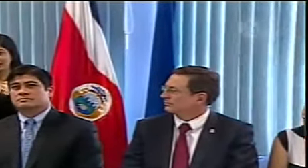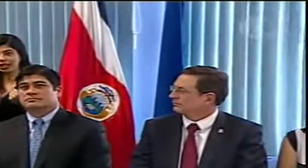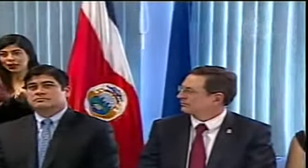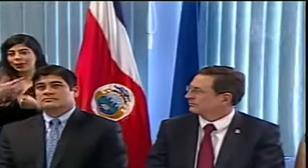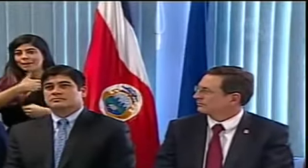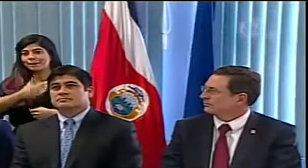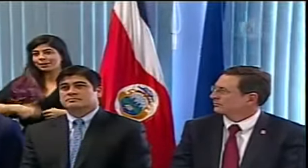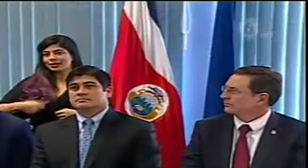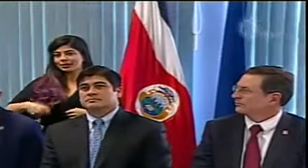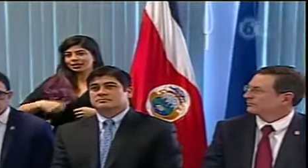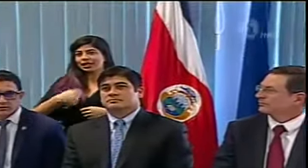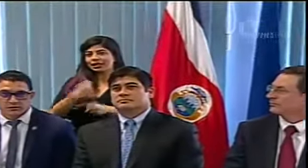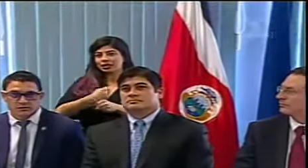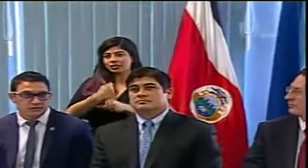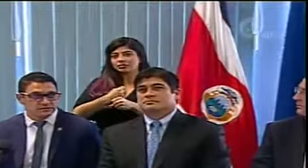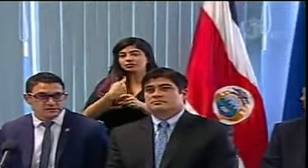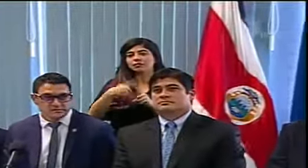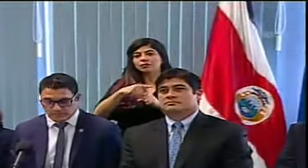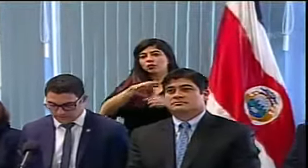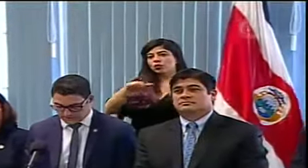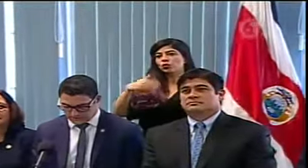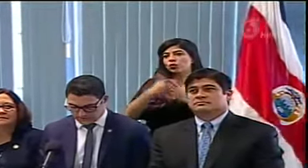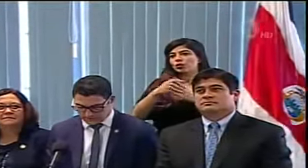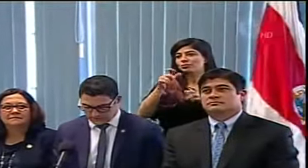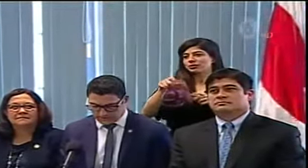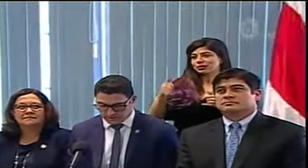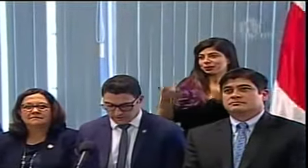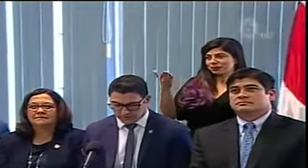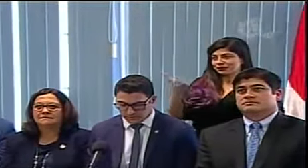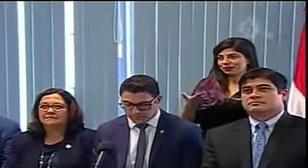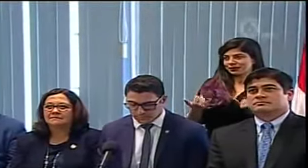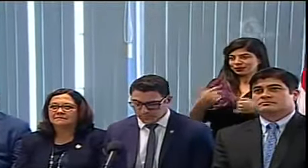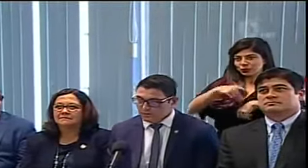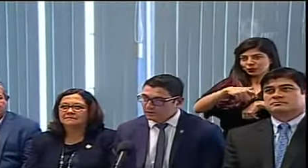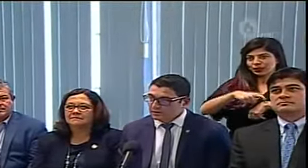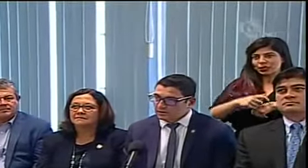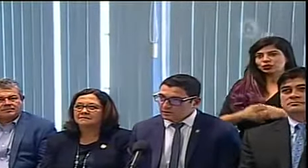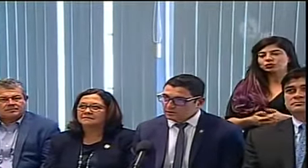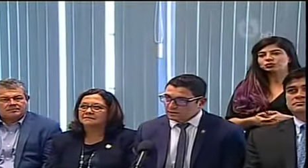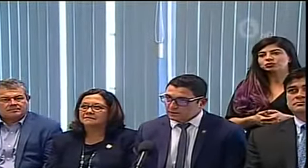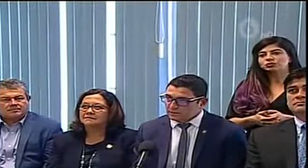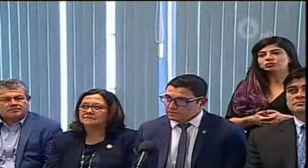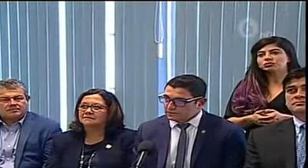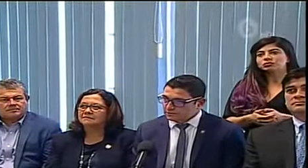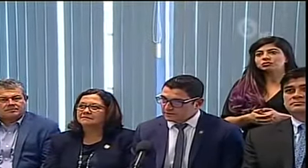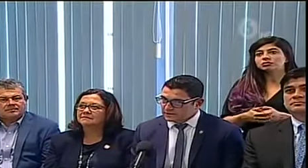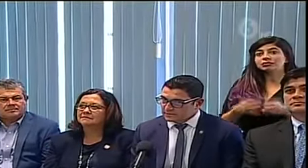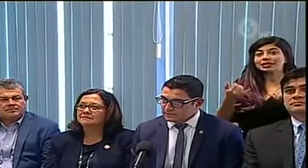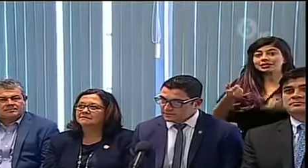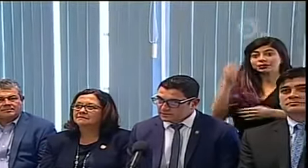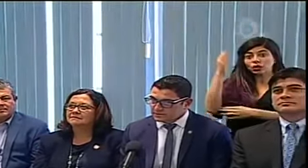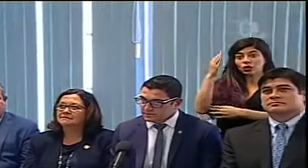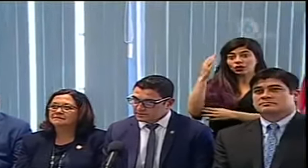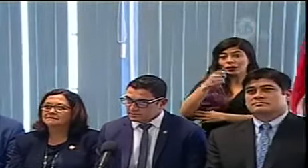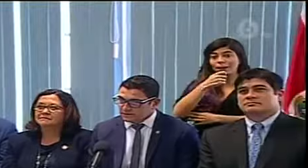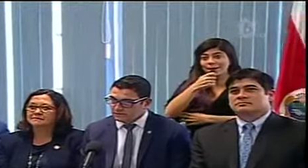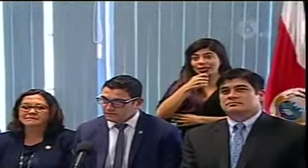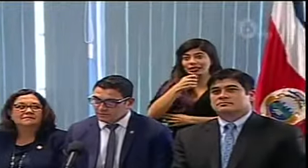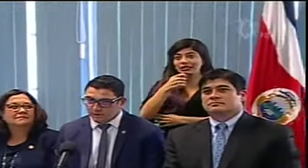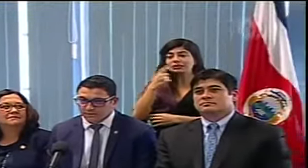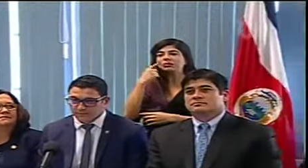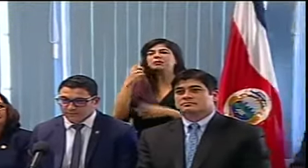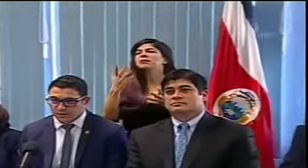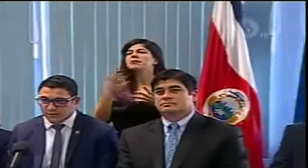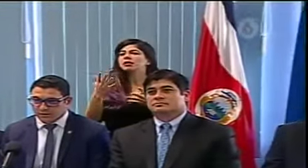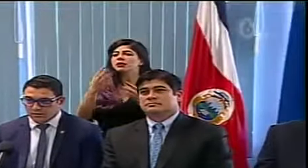presidentes ejecutivos y a todos los que estén presentes en este momento. La presente conferencia de prensa es para